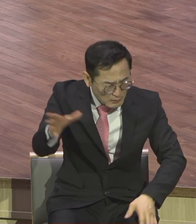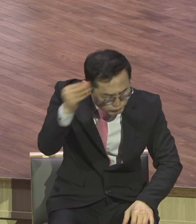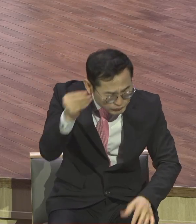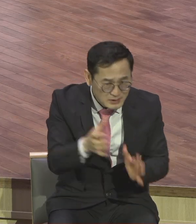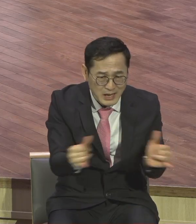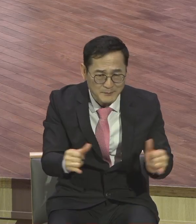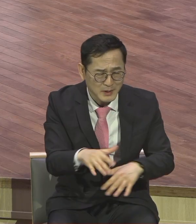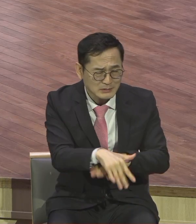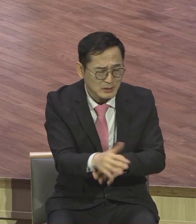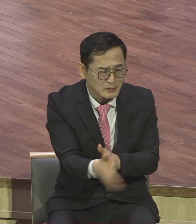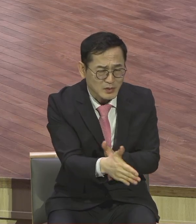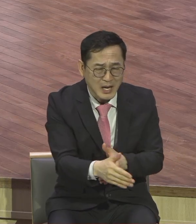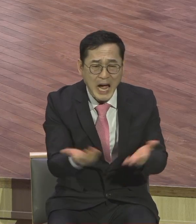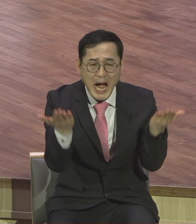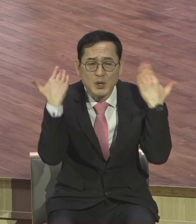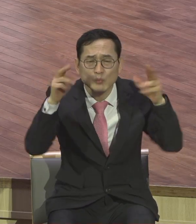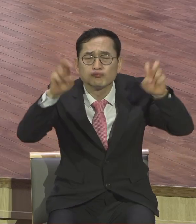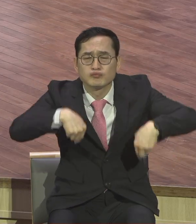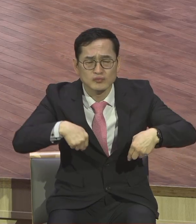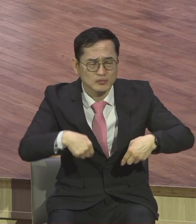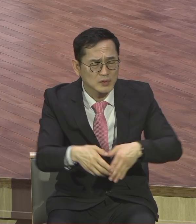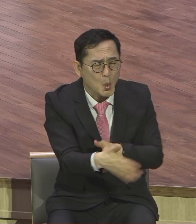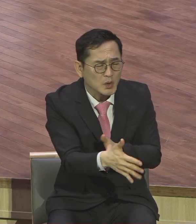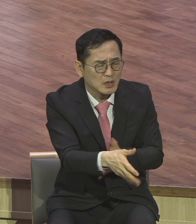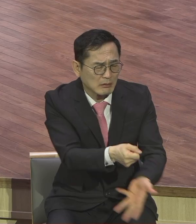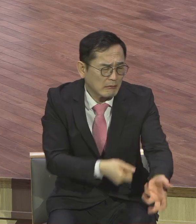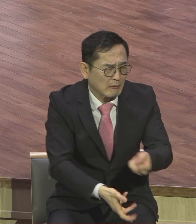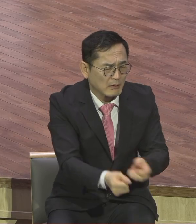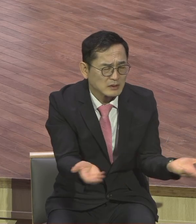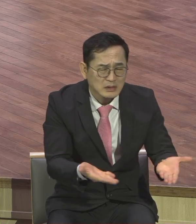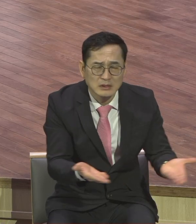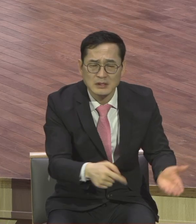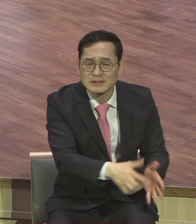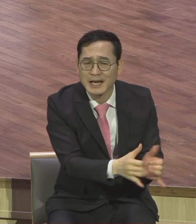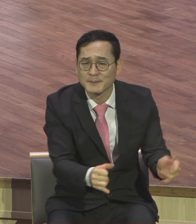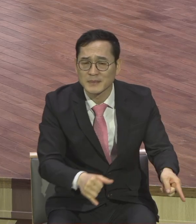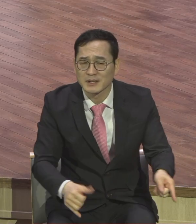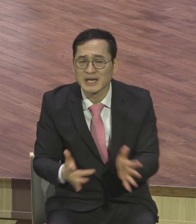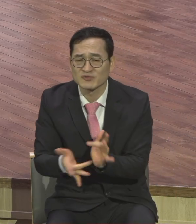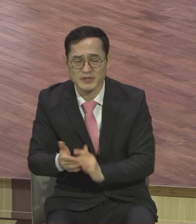사람들 중에 다 놔두고 그 고기 잡는 어부들 그것도 형제들 다 열두 명